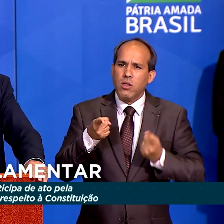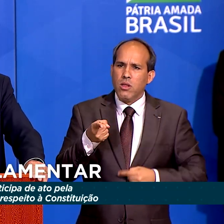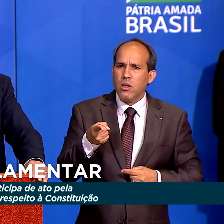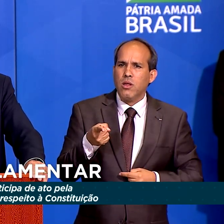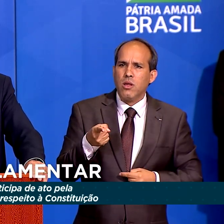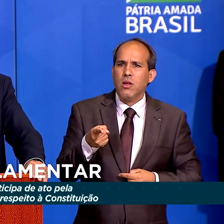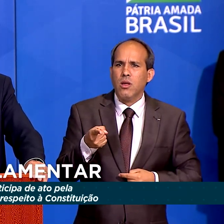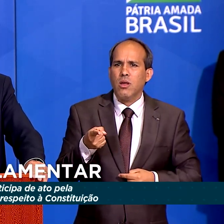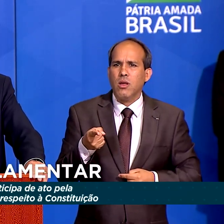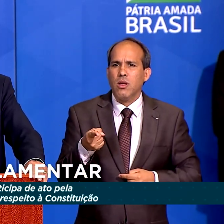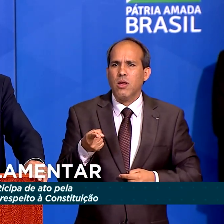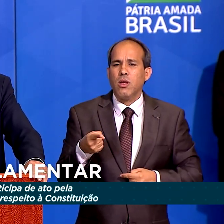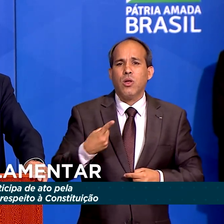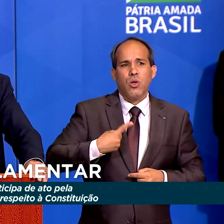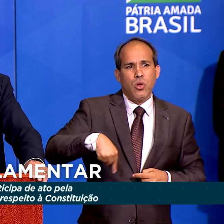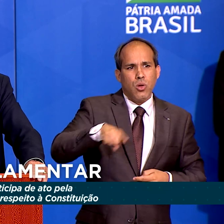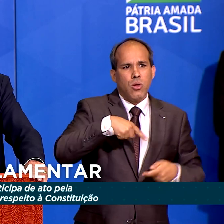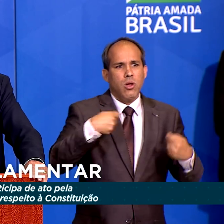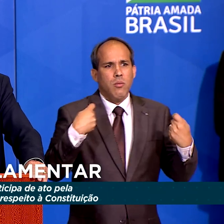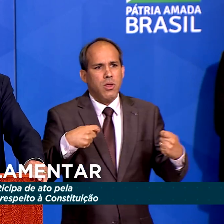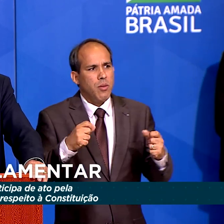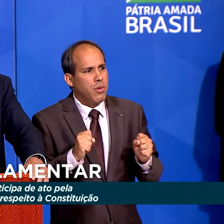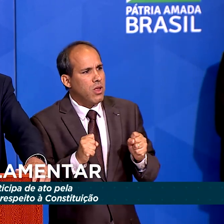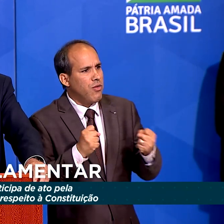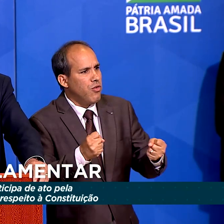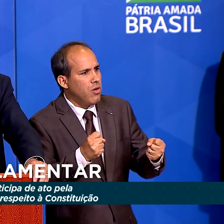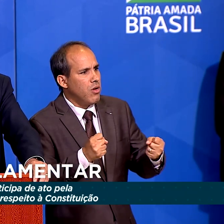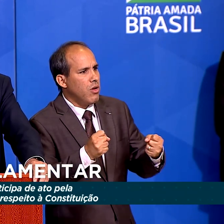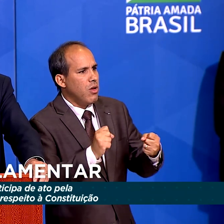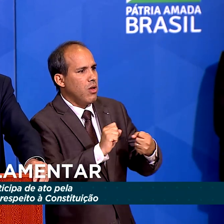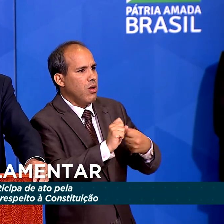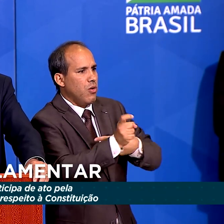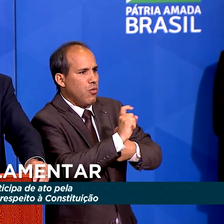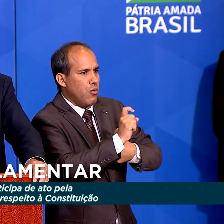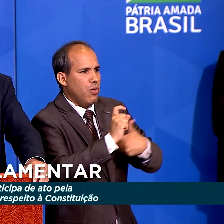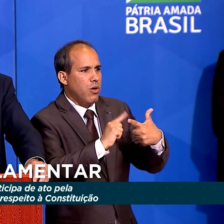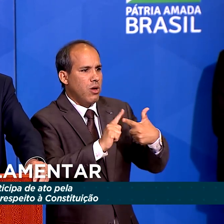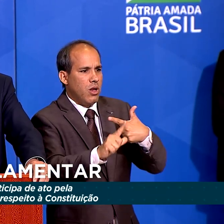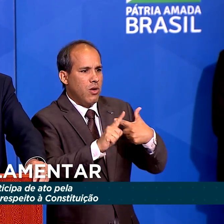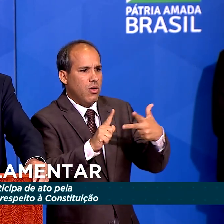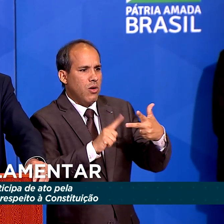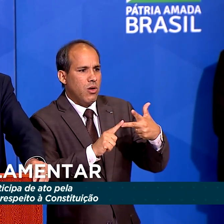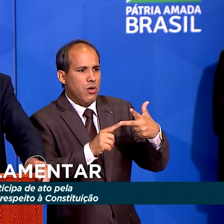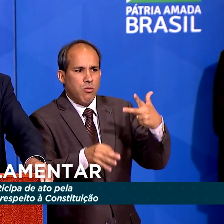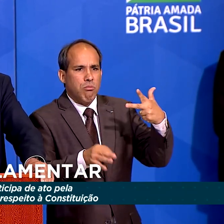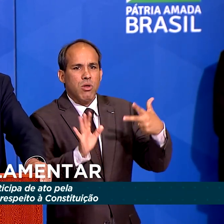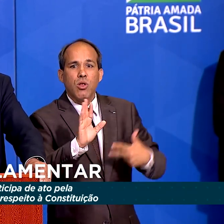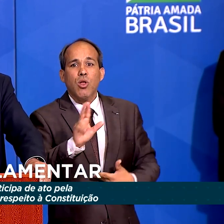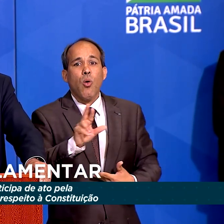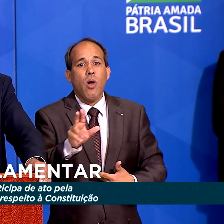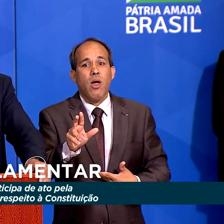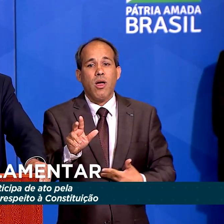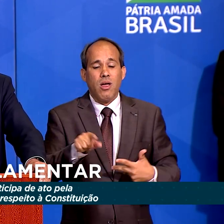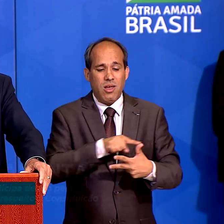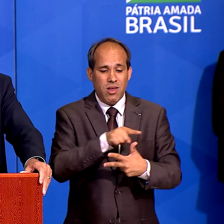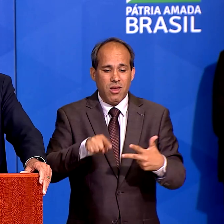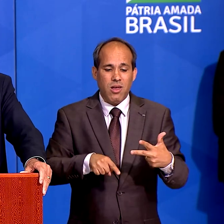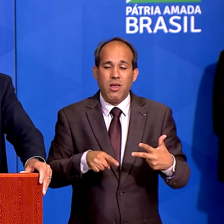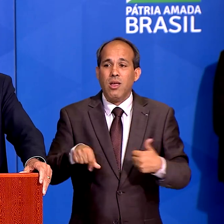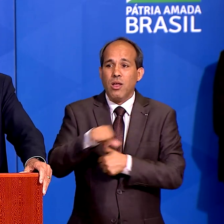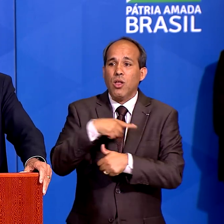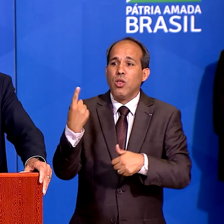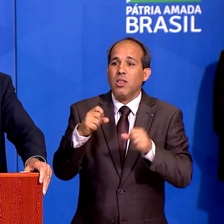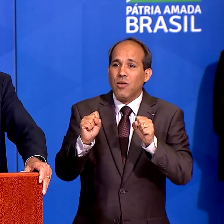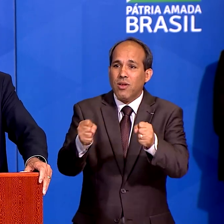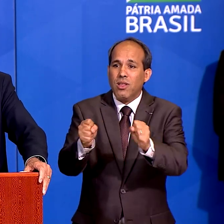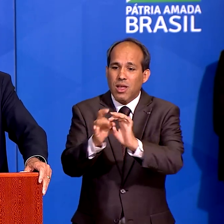Nós temos que defender, não é o legislativo, executivo ou o judiciário, temos que defender a nossa liberdade. É a